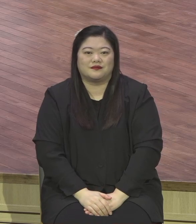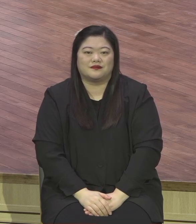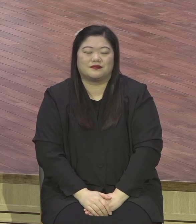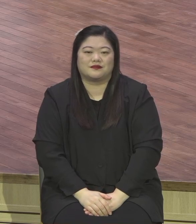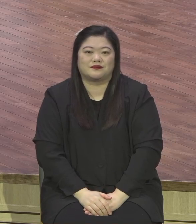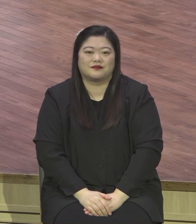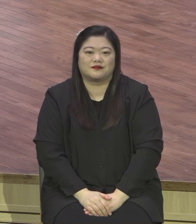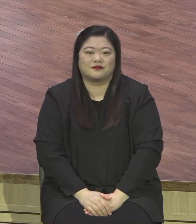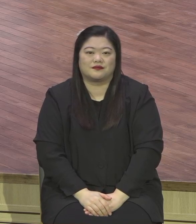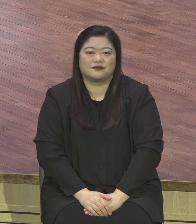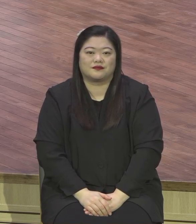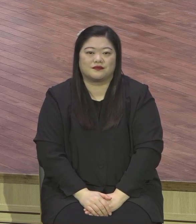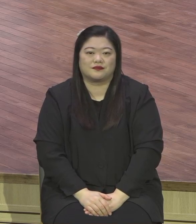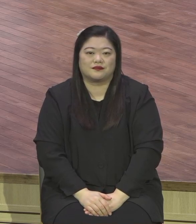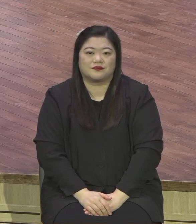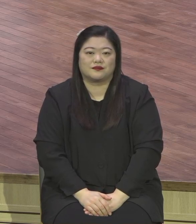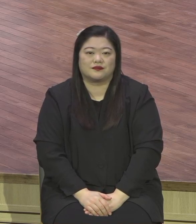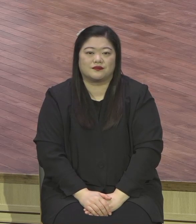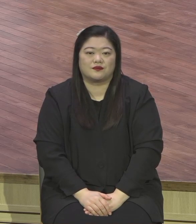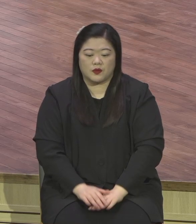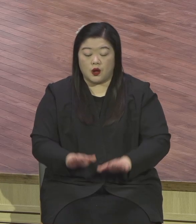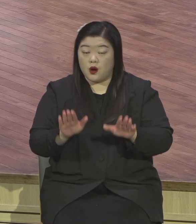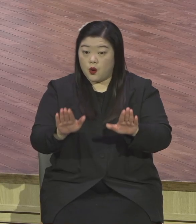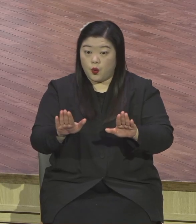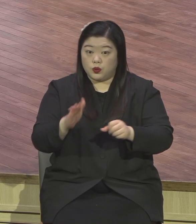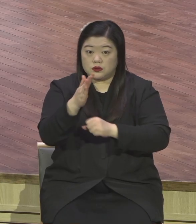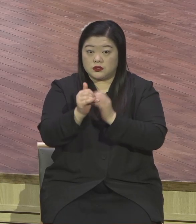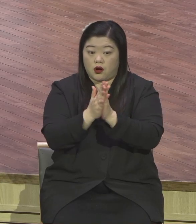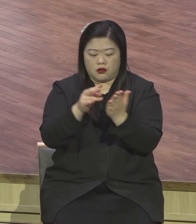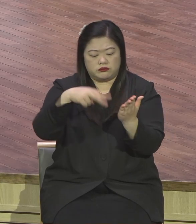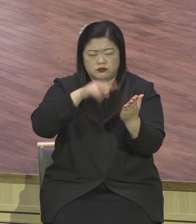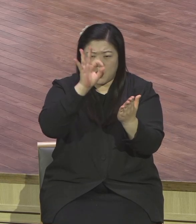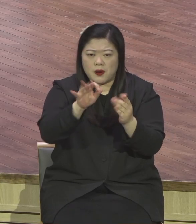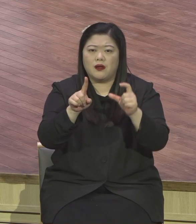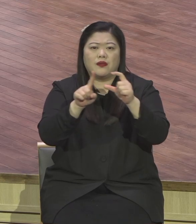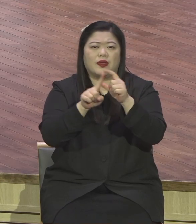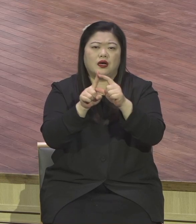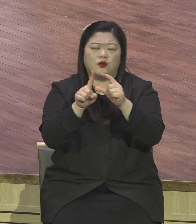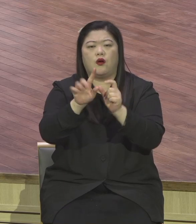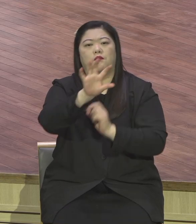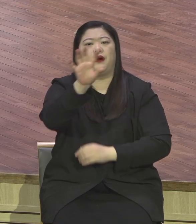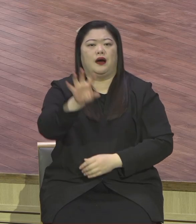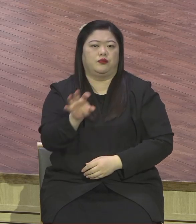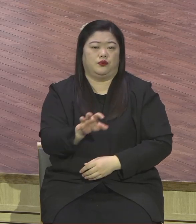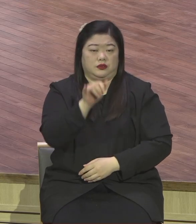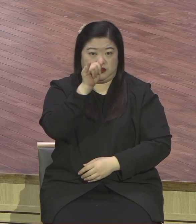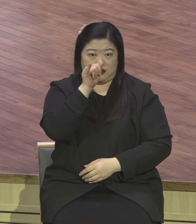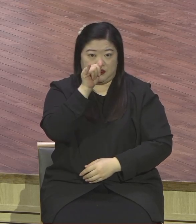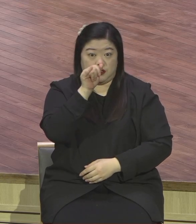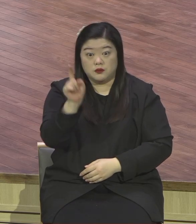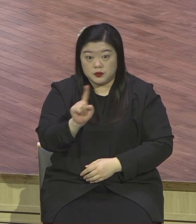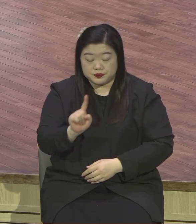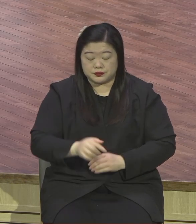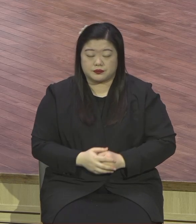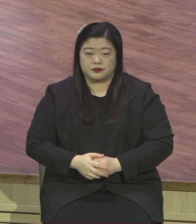본문에 보면 반복적으로 강조하는 말씀이 있습니다. 그것은 하나님의